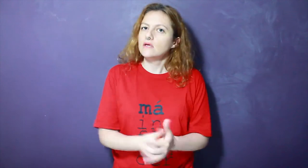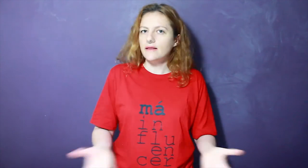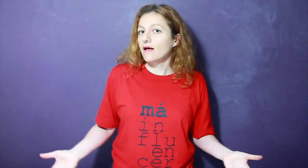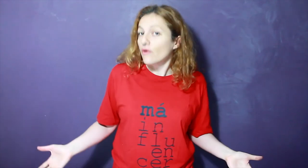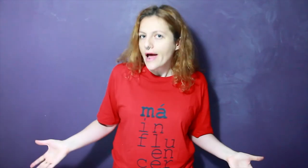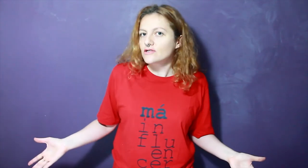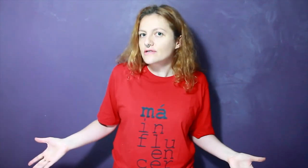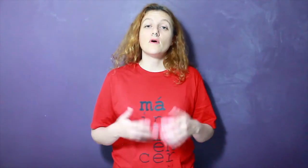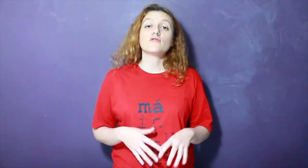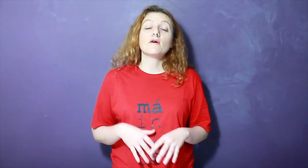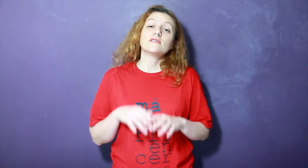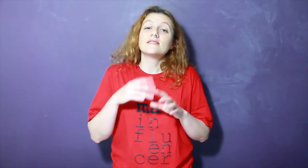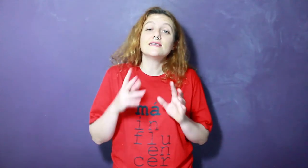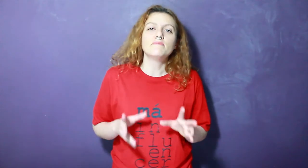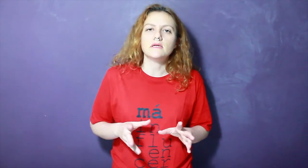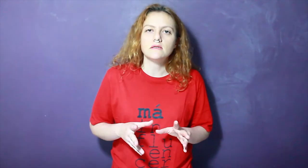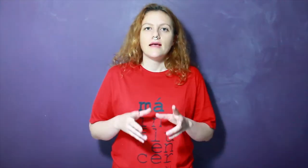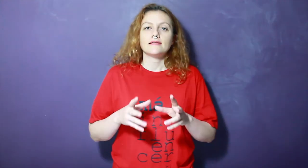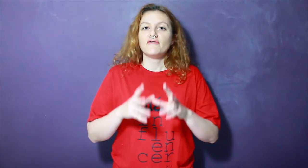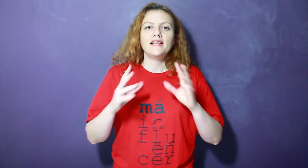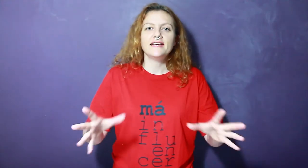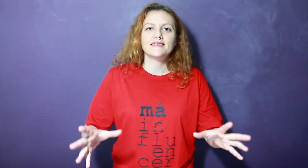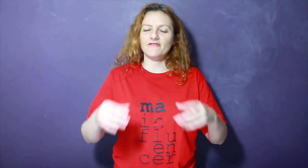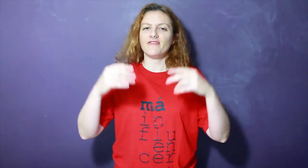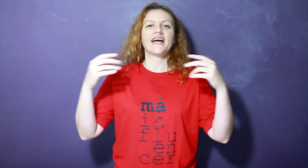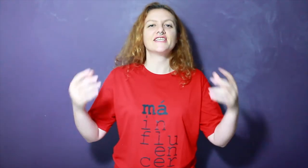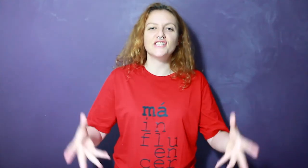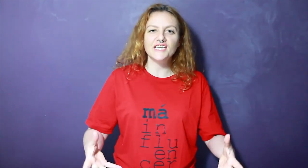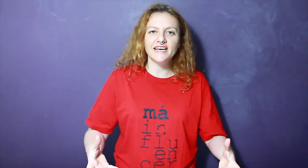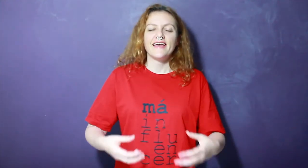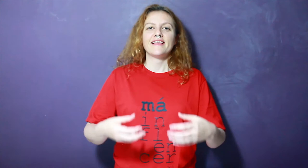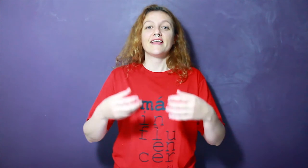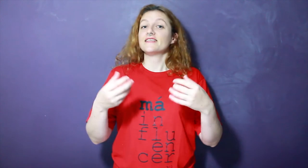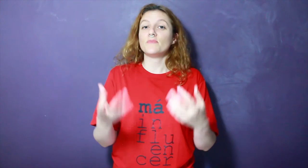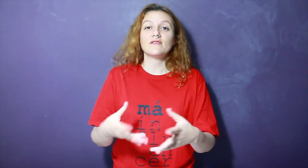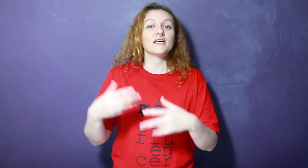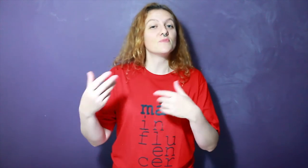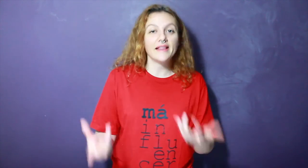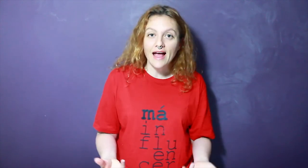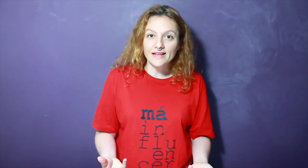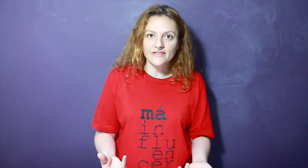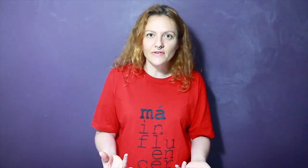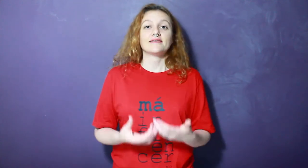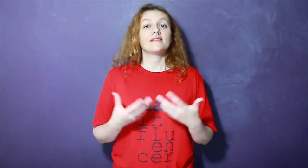E ter coragem. Propósito é uma coisa simples. É ser feliz. É viver cada dia. É ter respeito. Ser respeitado. É estar